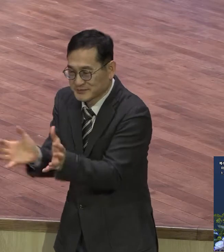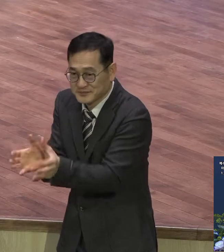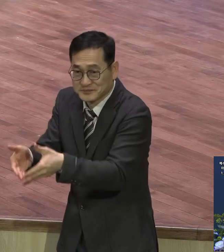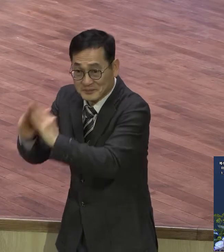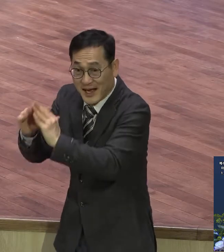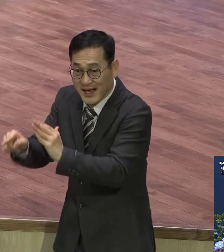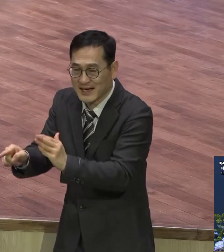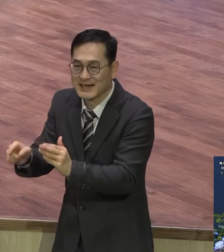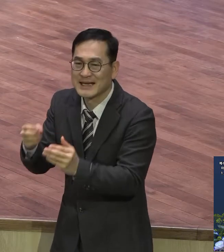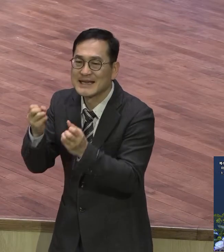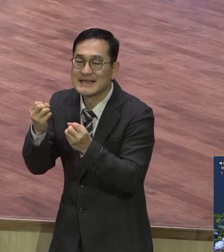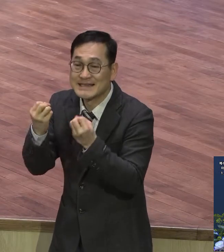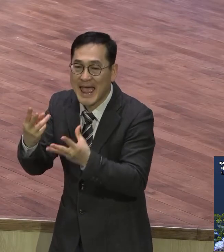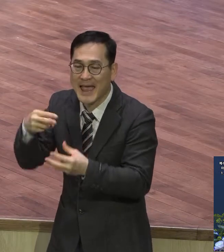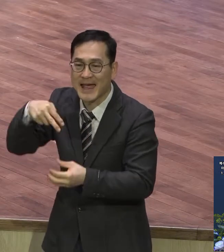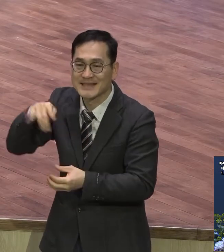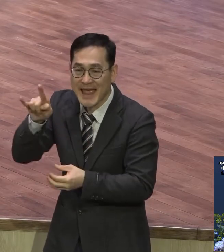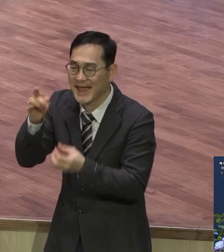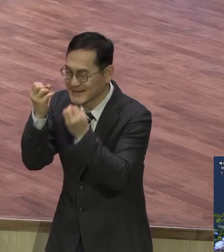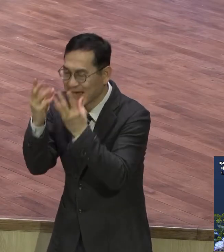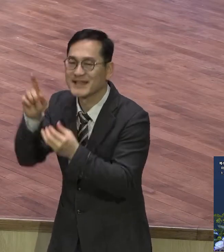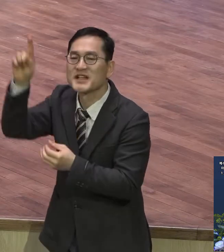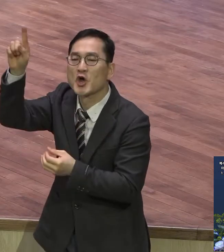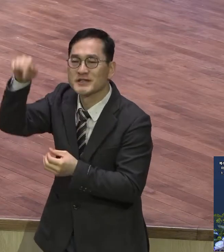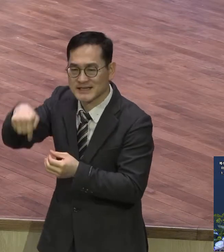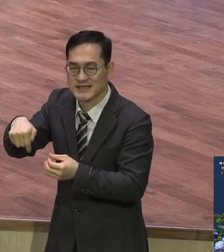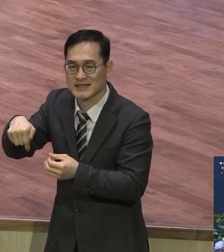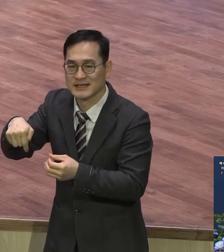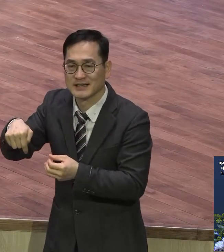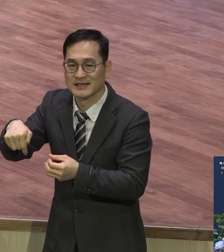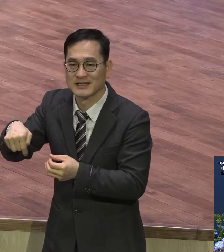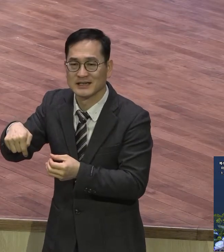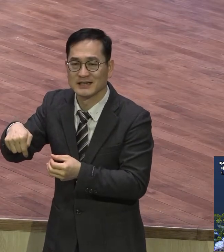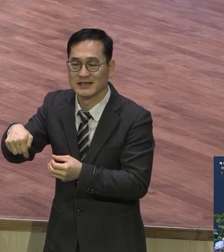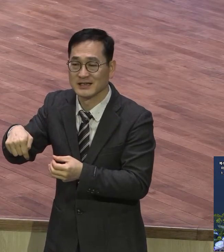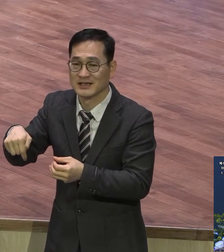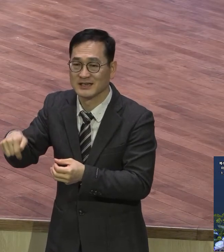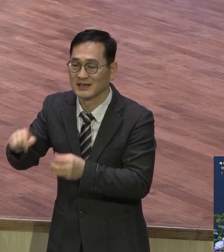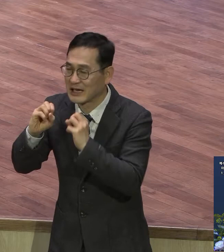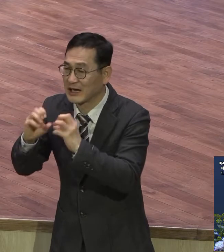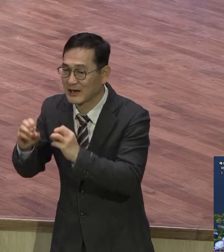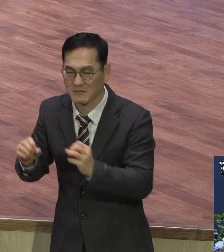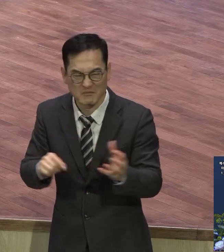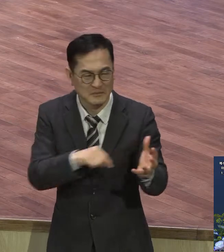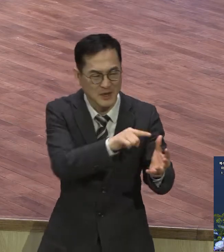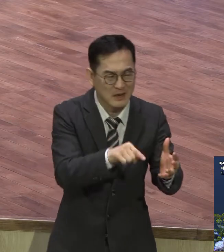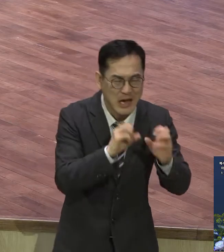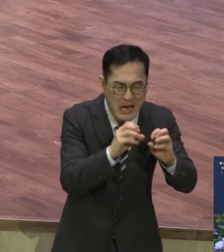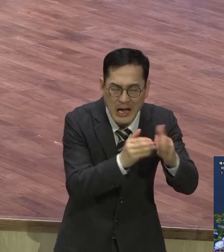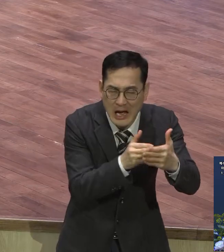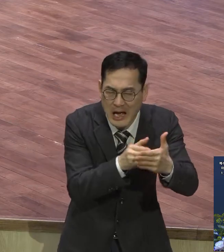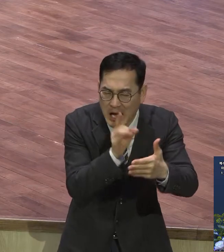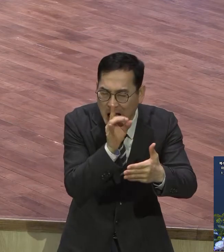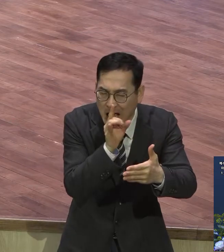신천지 사람들을 대상으로 포교활동을 하다가 이게 잘 안되니까 요즘은 위장을 해가지고